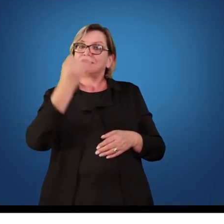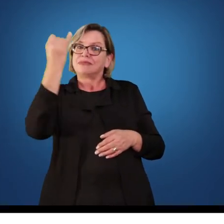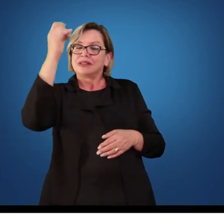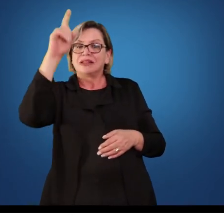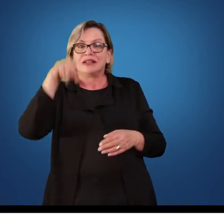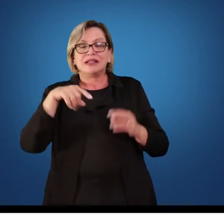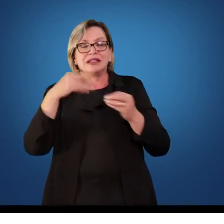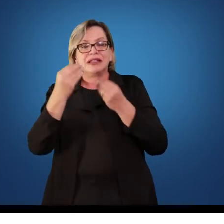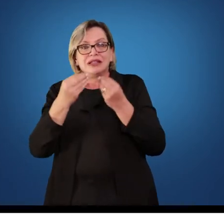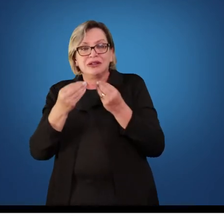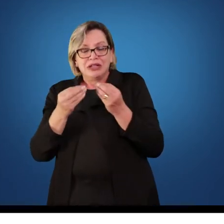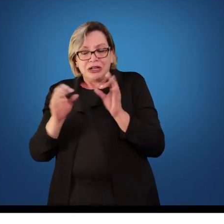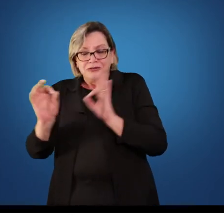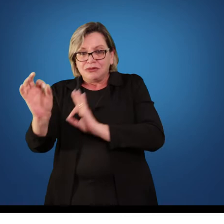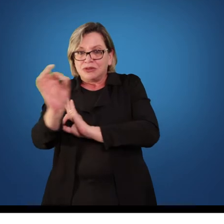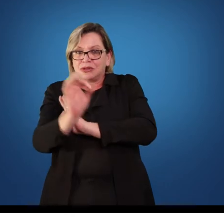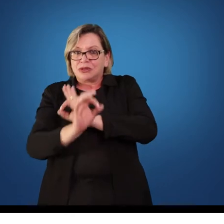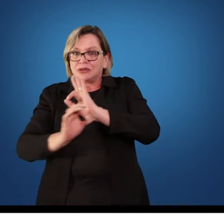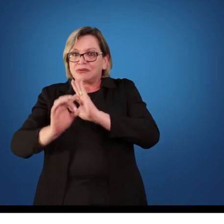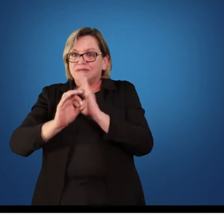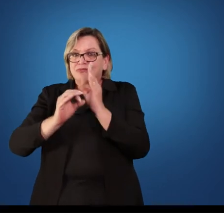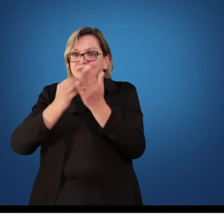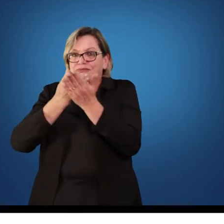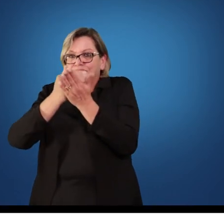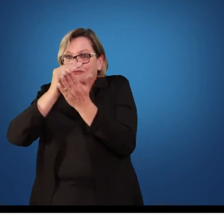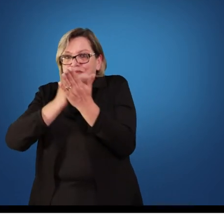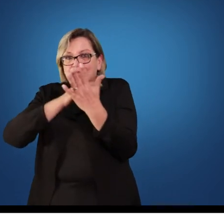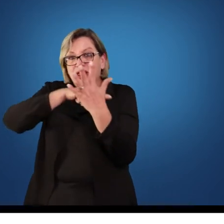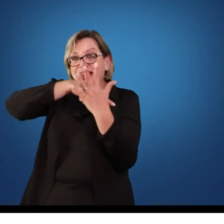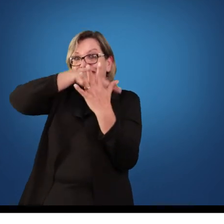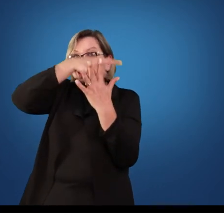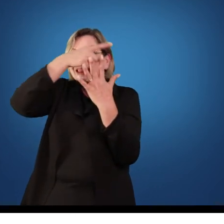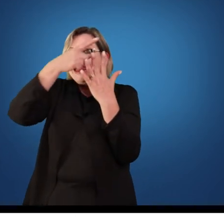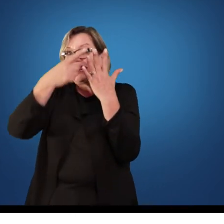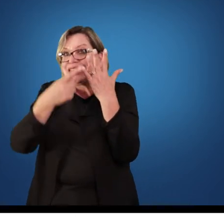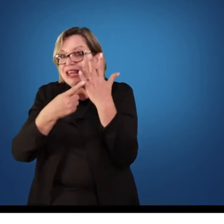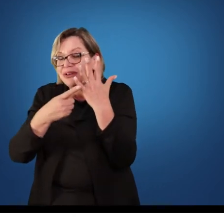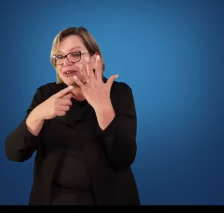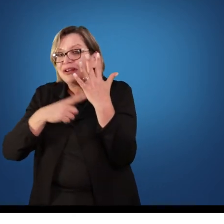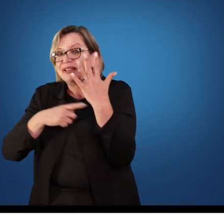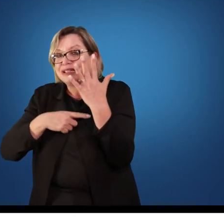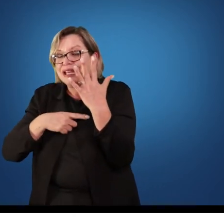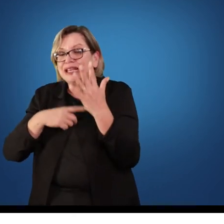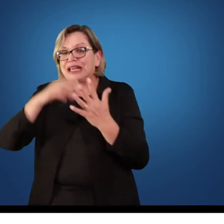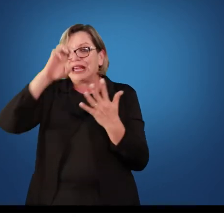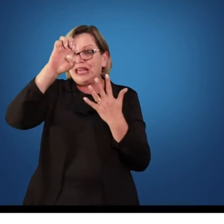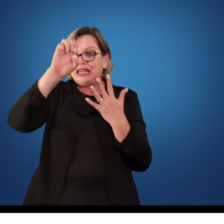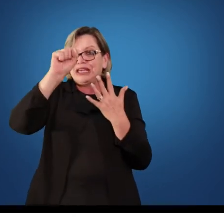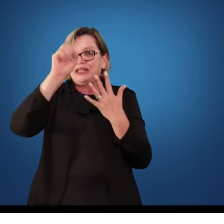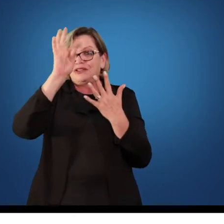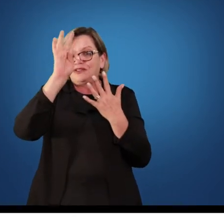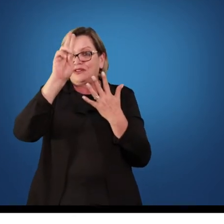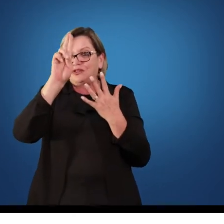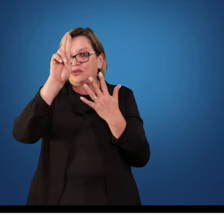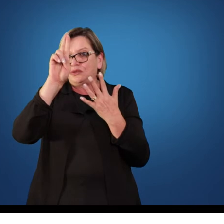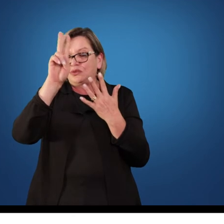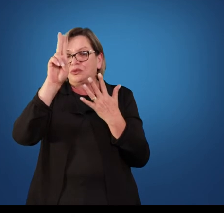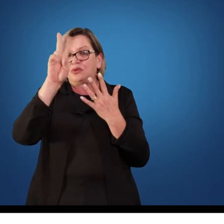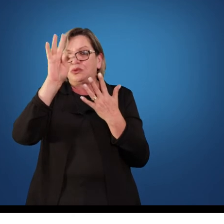conteúdos da Educação Física em cinco grandes áreas, e diz, olha, agora nós temos conteúdos estruturantes, que são cinco. Dentro de